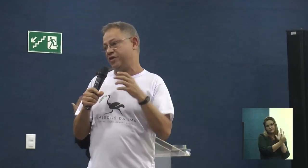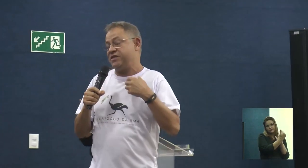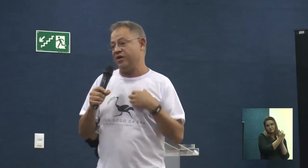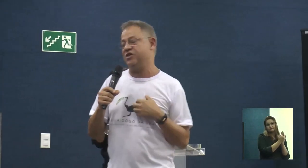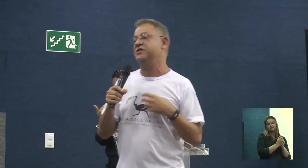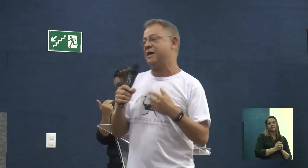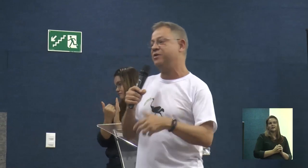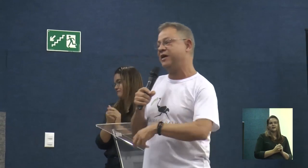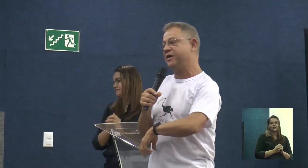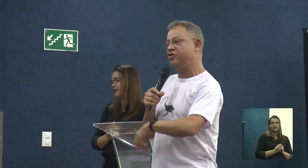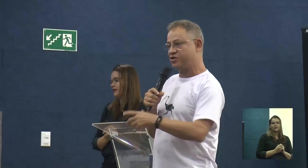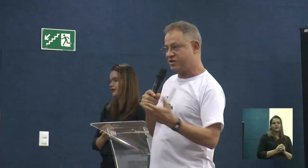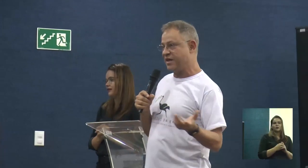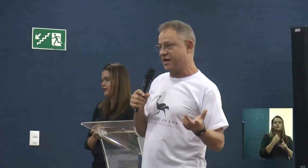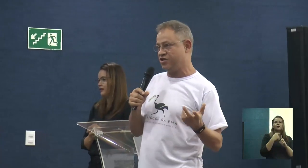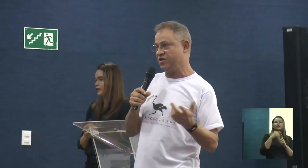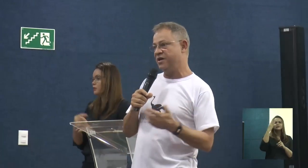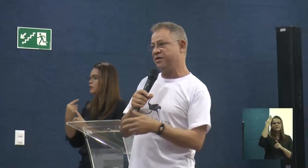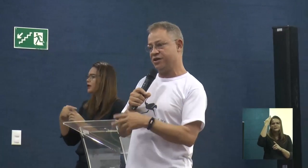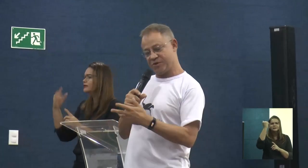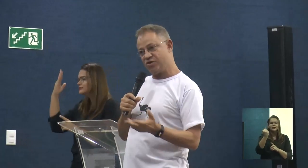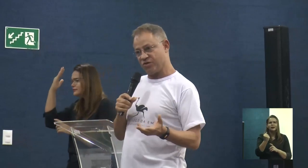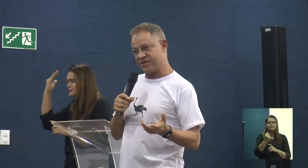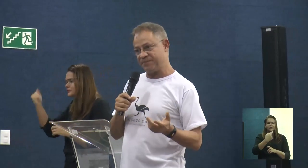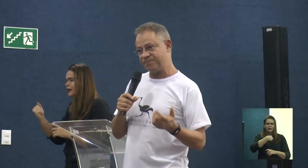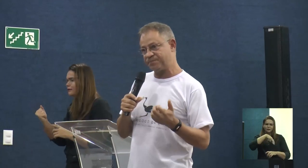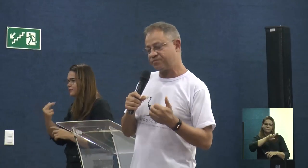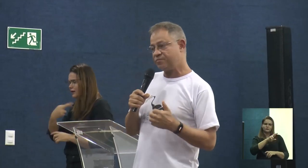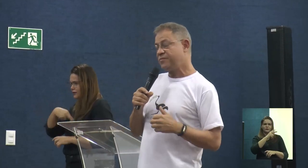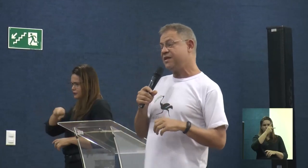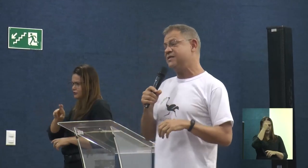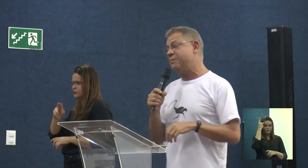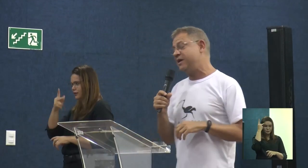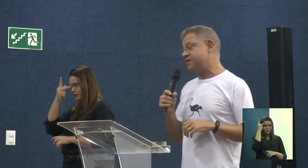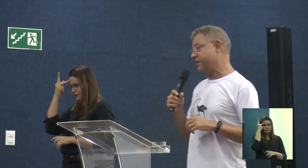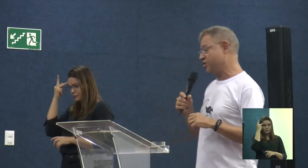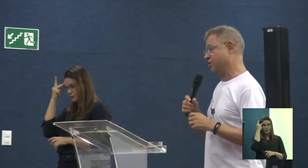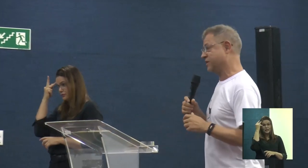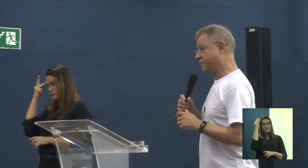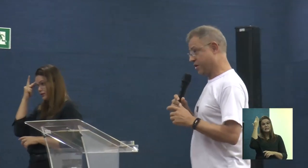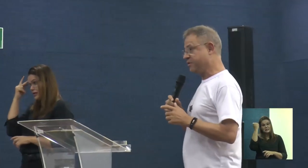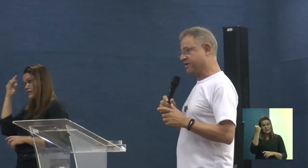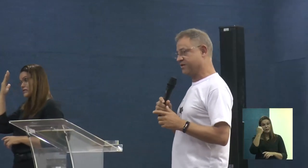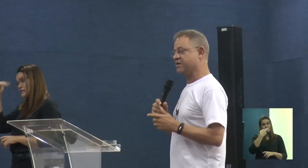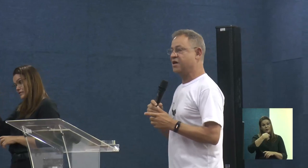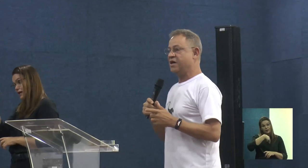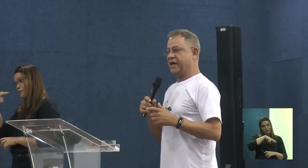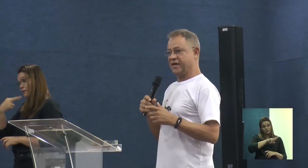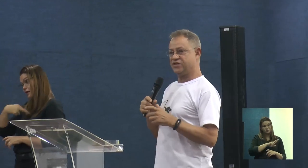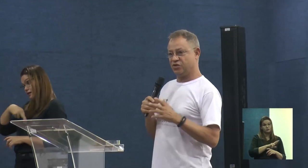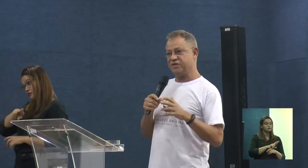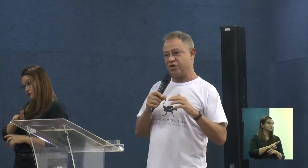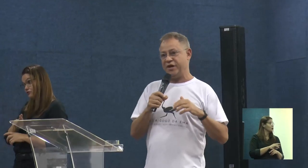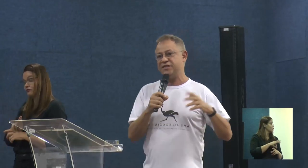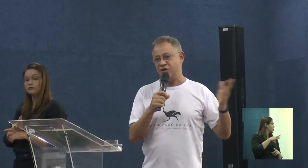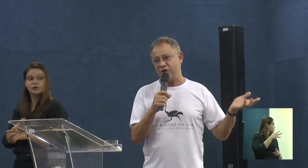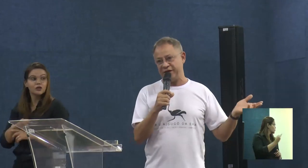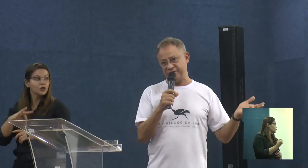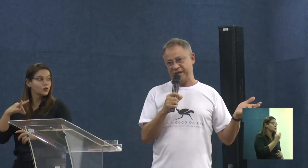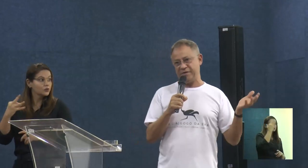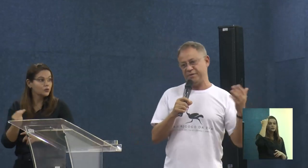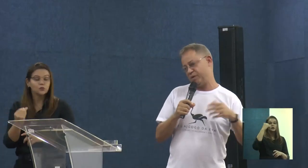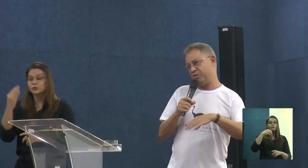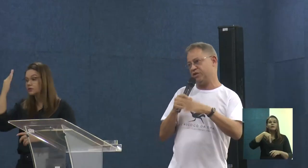gente fez a encomenda, falou assim, olha, a gente sabe da religiosidade das pessoas, e sabe que as religiões abrâmicas, elas todas